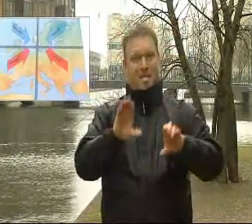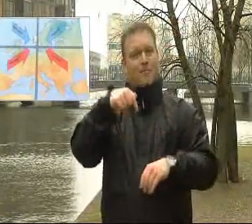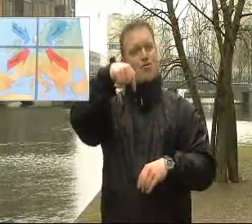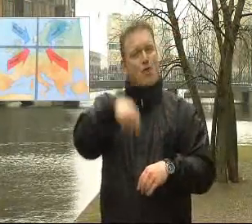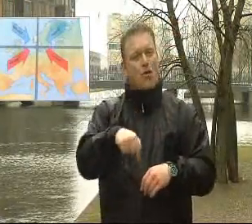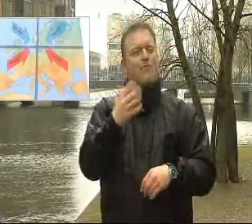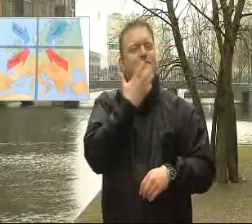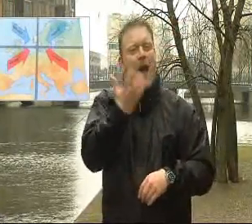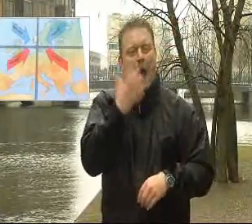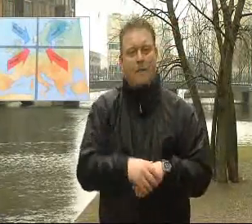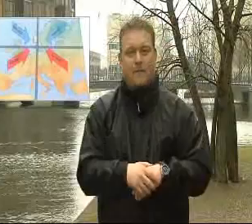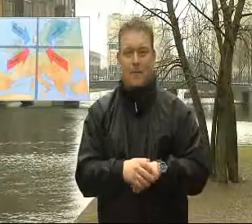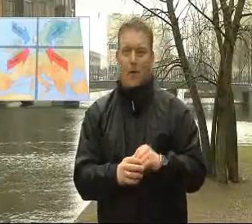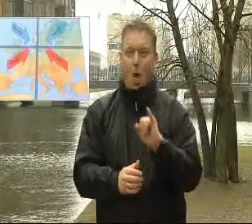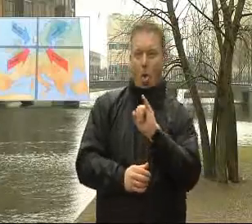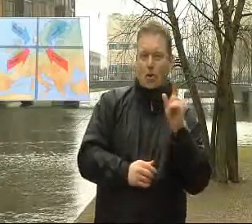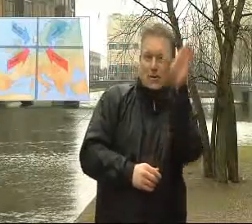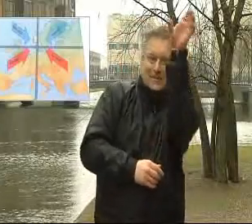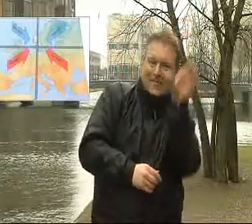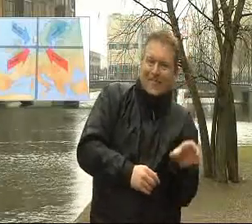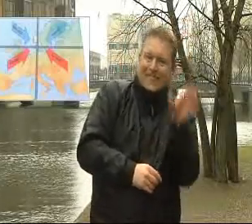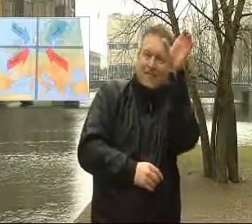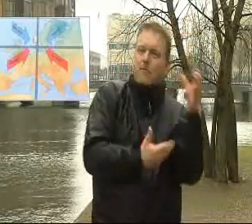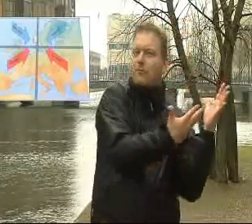Det er tørt mod øst, og fugtigt over Atlanterhavet mod vest.